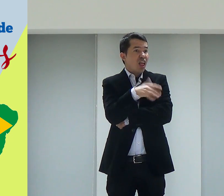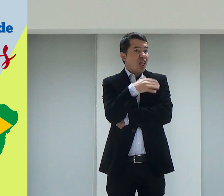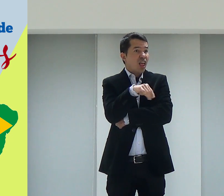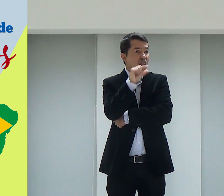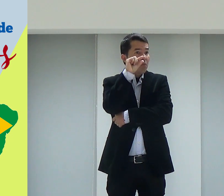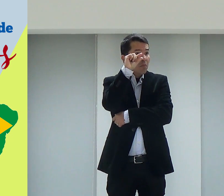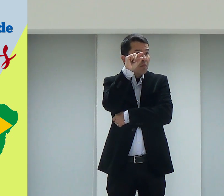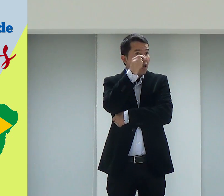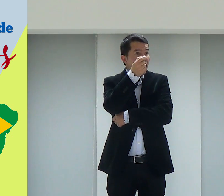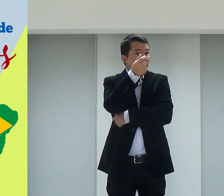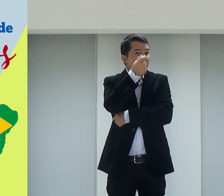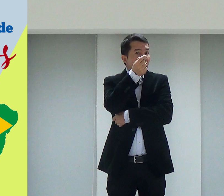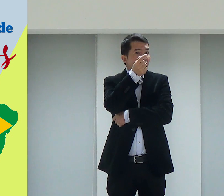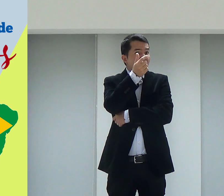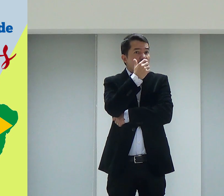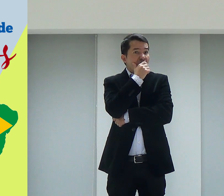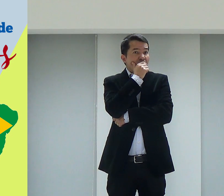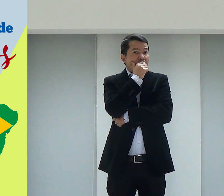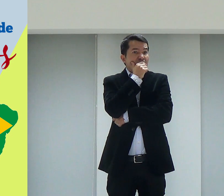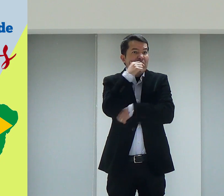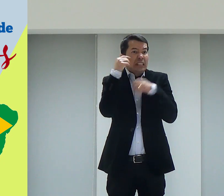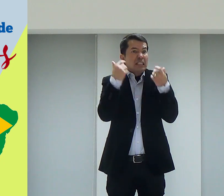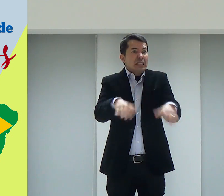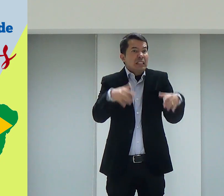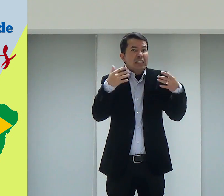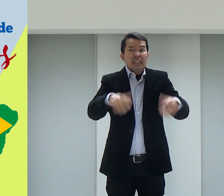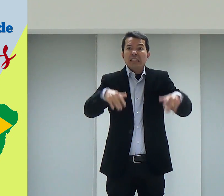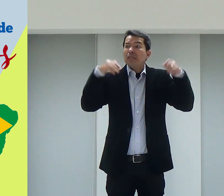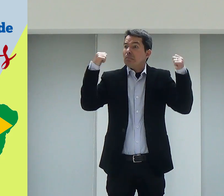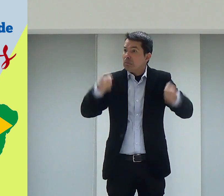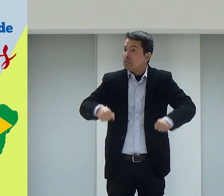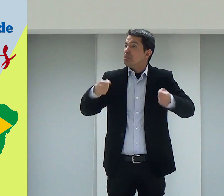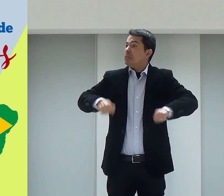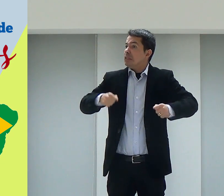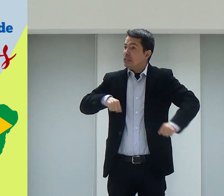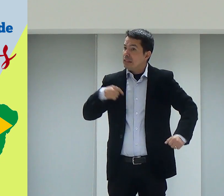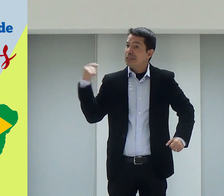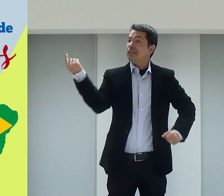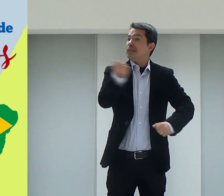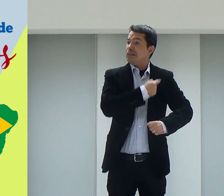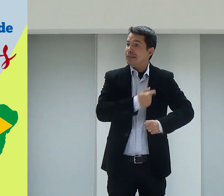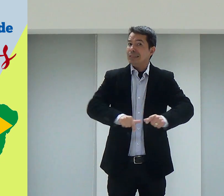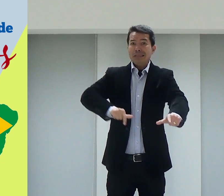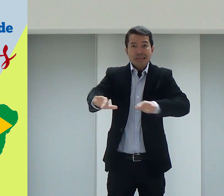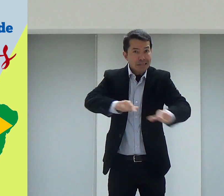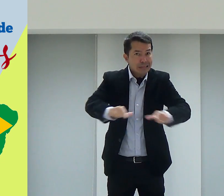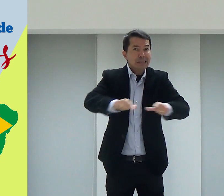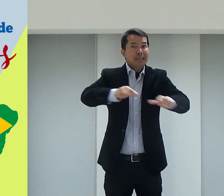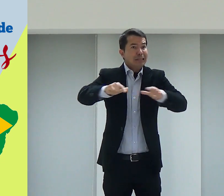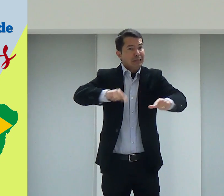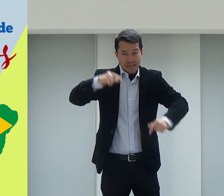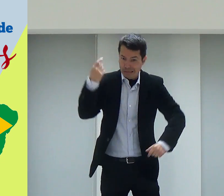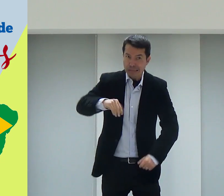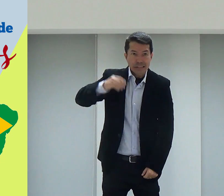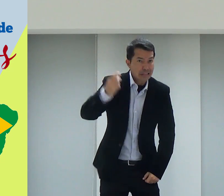quantos deles reconhecem a Jesus? É pouco, né? Então, a gente precisa, sim, trabalhar